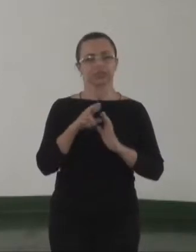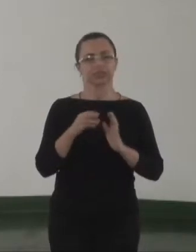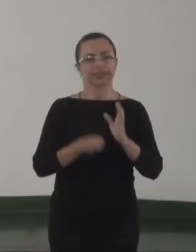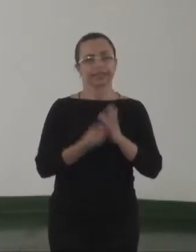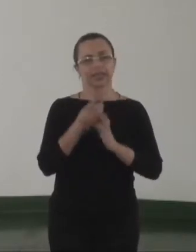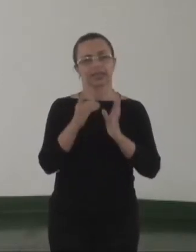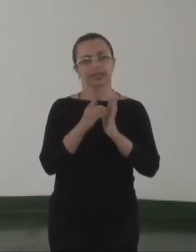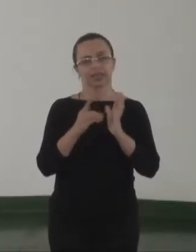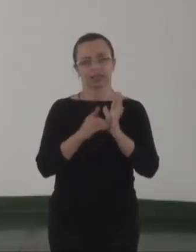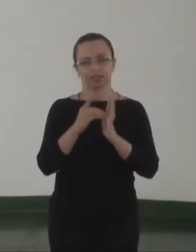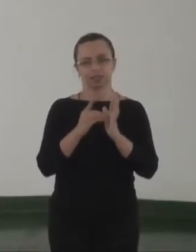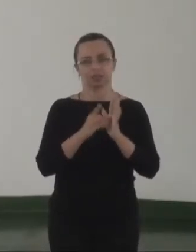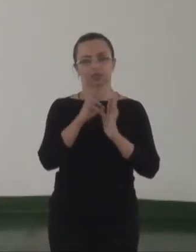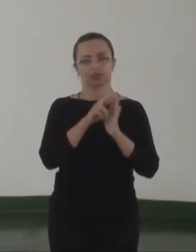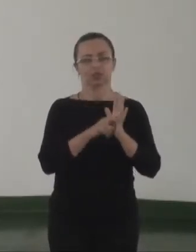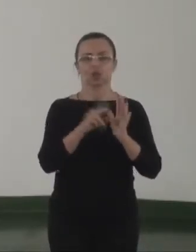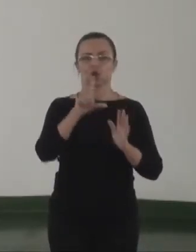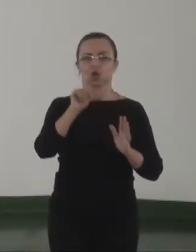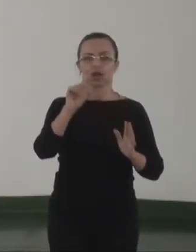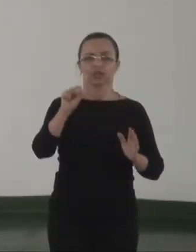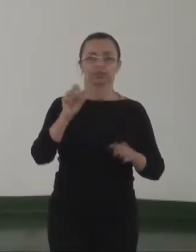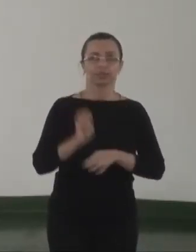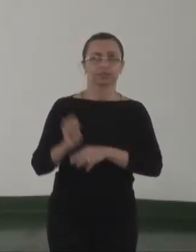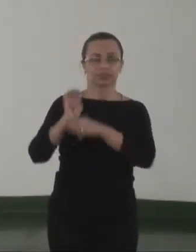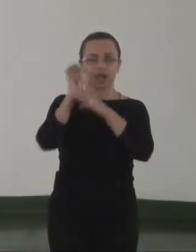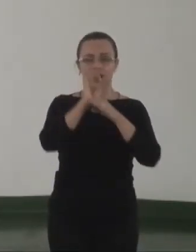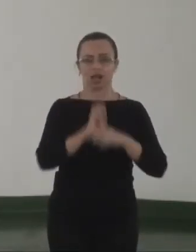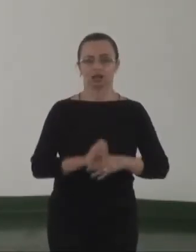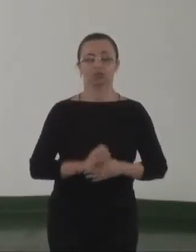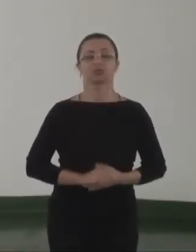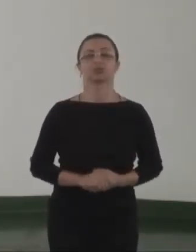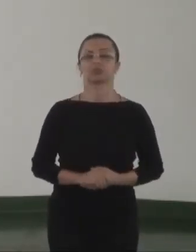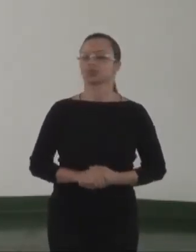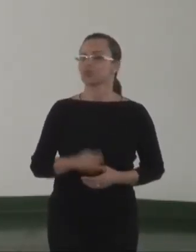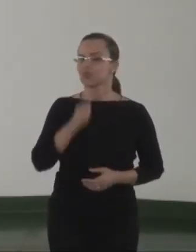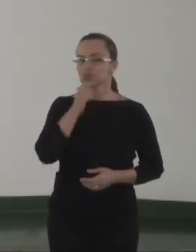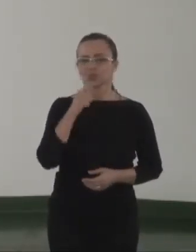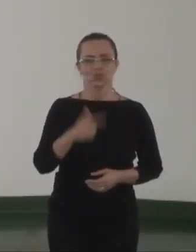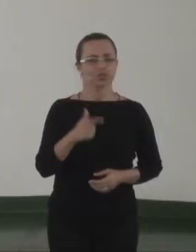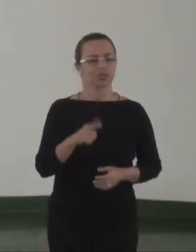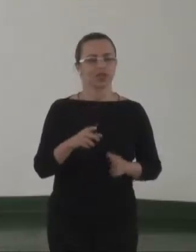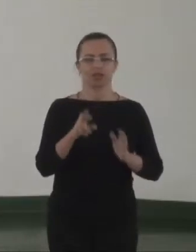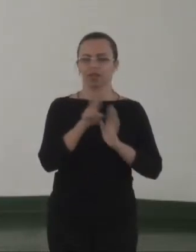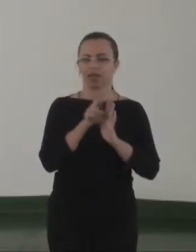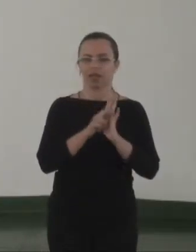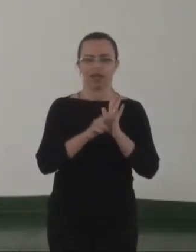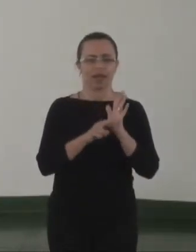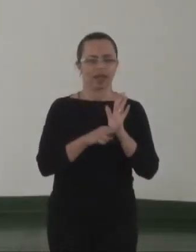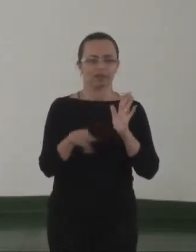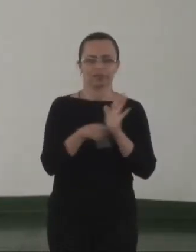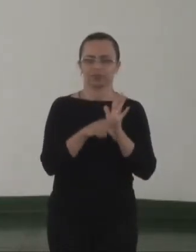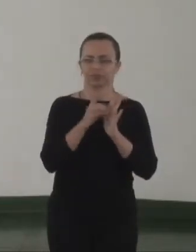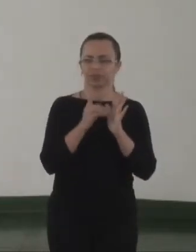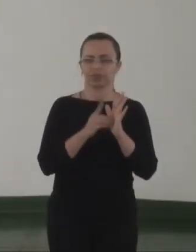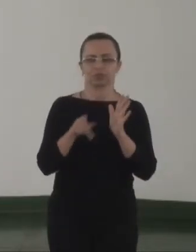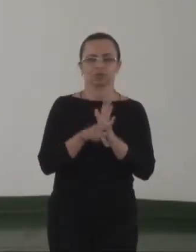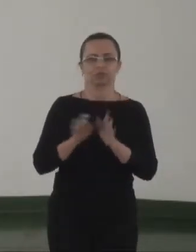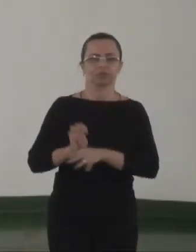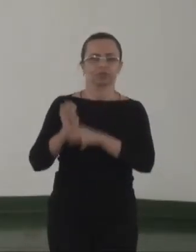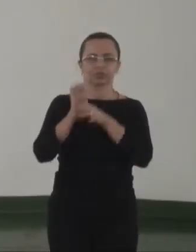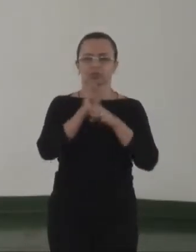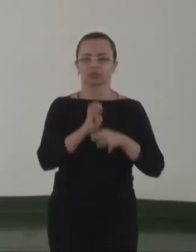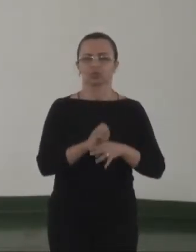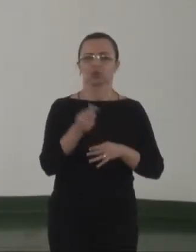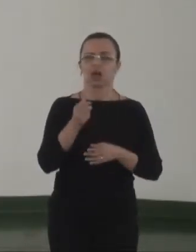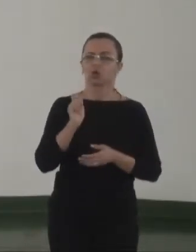uma parte do LOAS nos estados. Os estados não têm regulamentado a implementação do auxílio